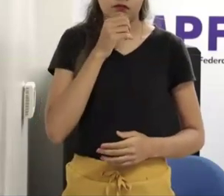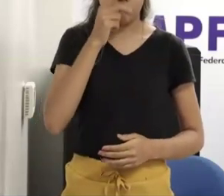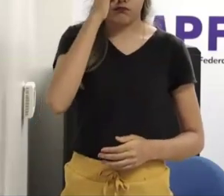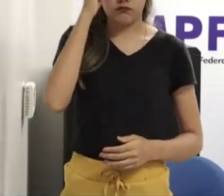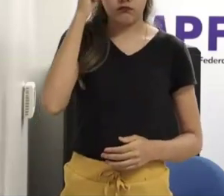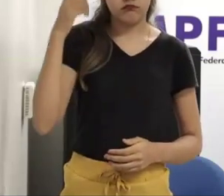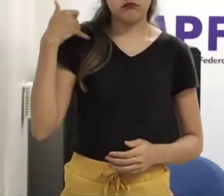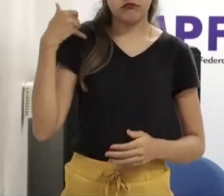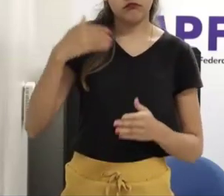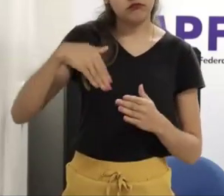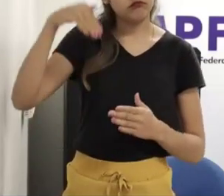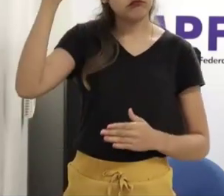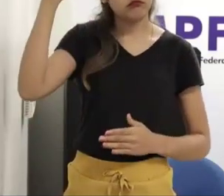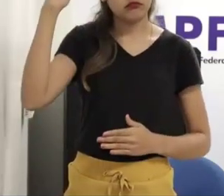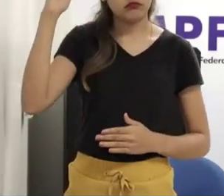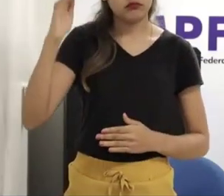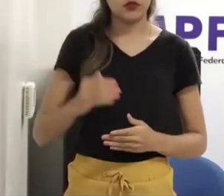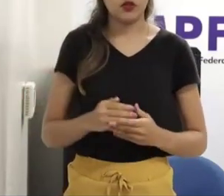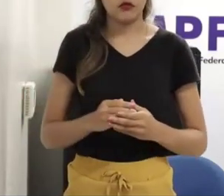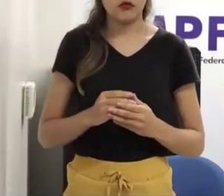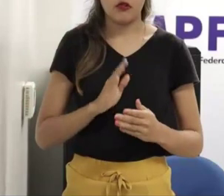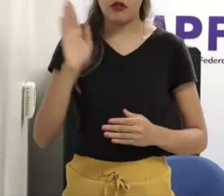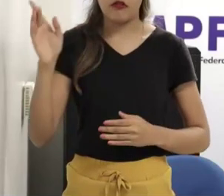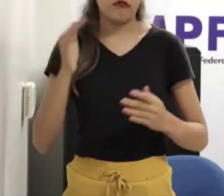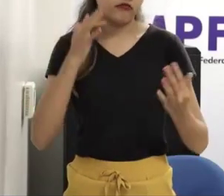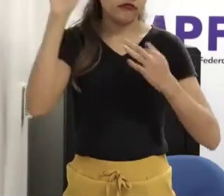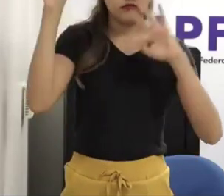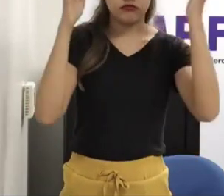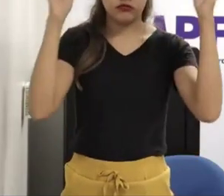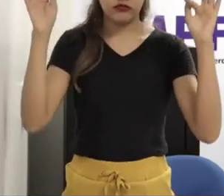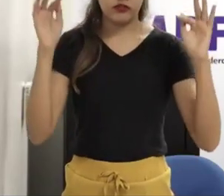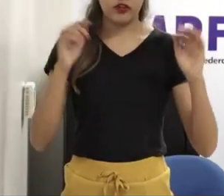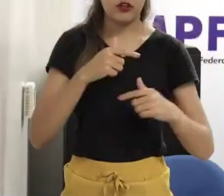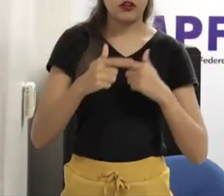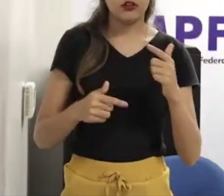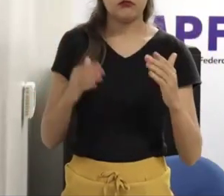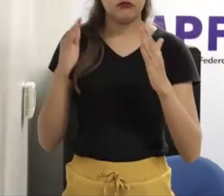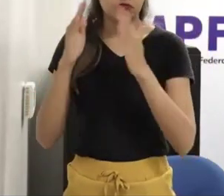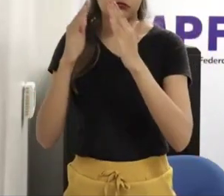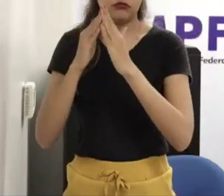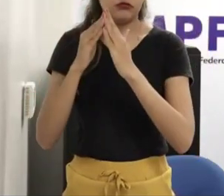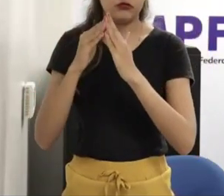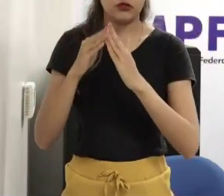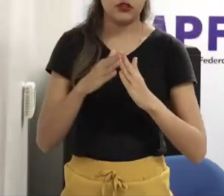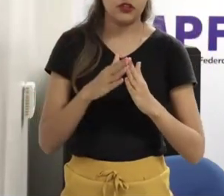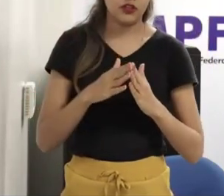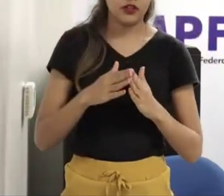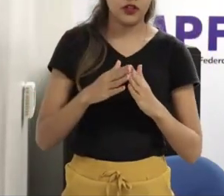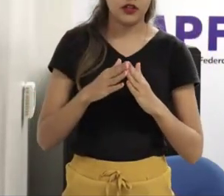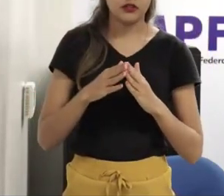comum fala, ela é a vítima, sem dúvida nenhuma, mas a vítima vai ficar pensando, por que eu saí essa noite?